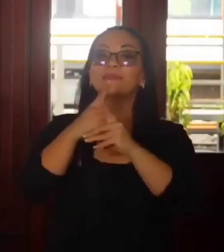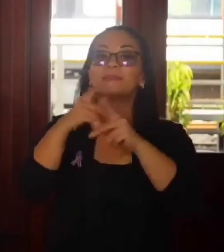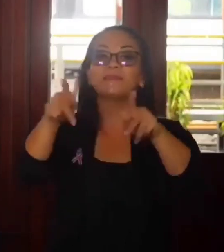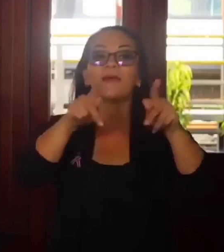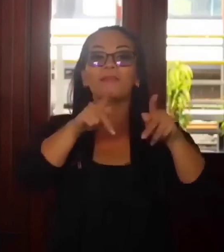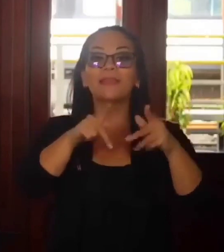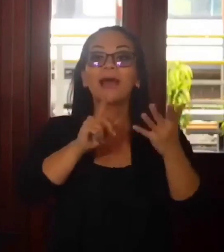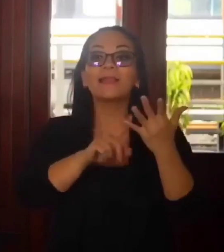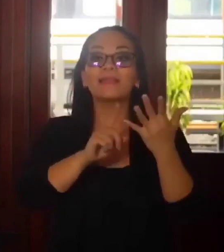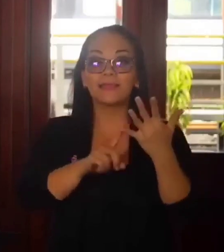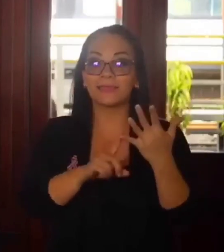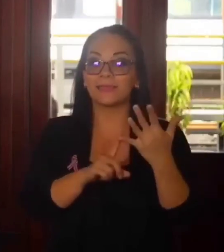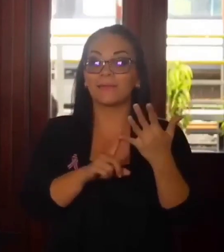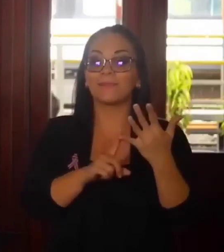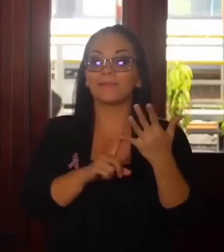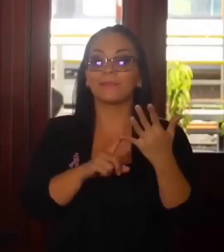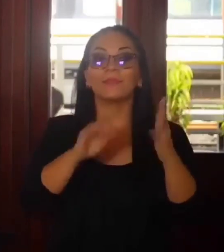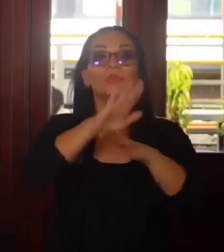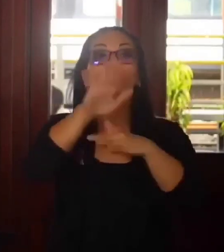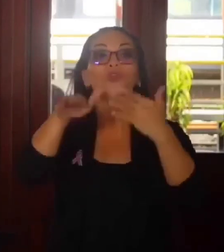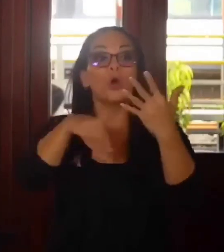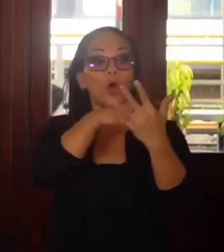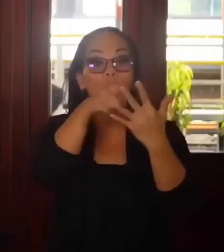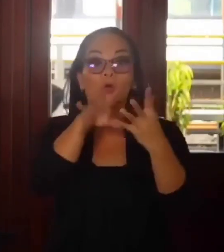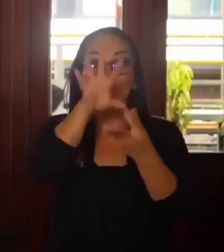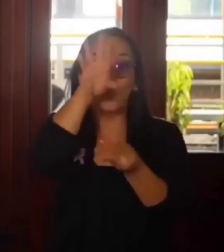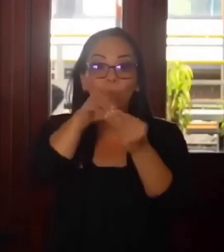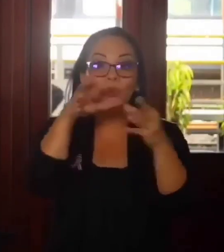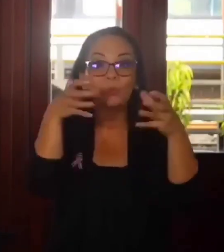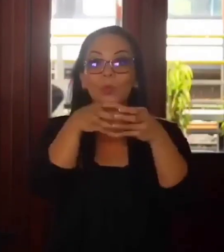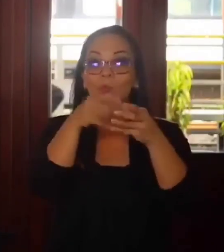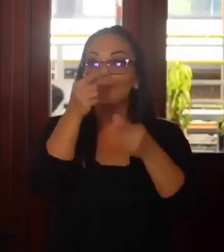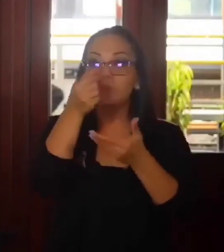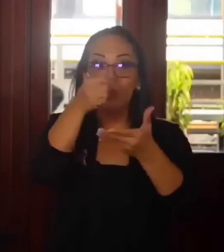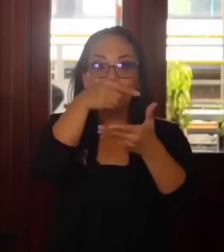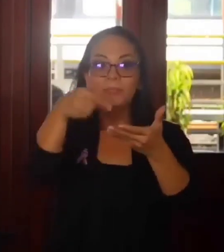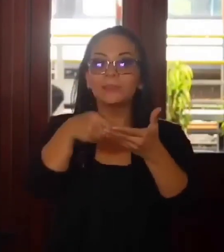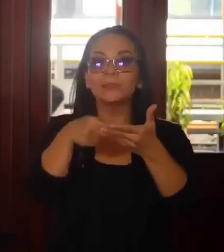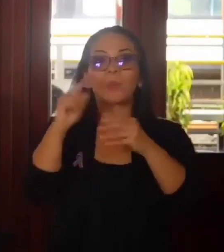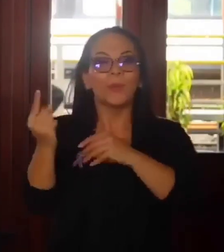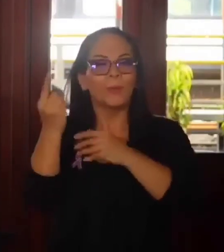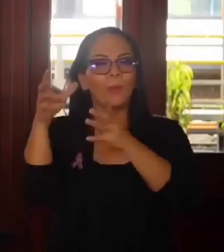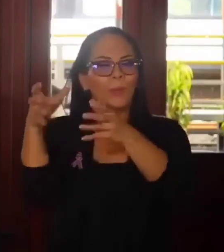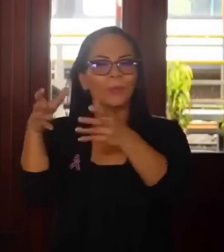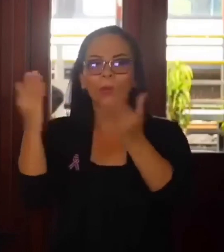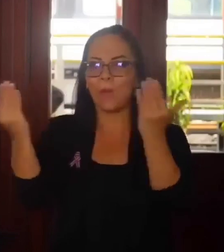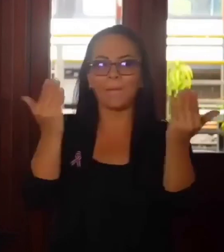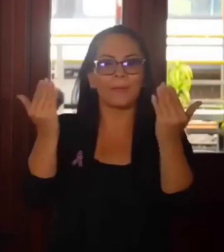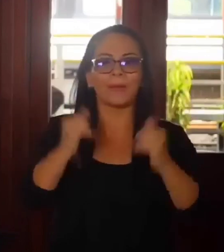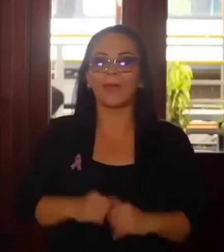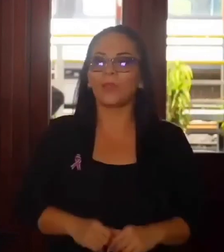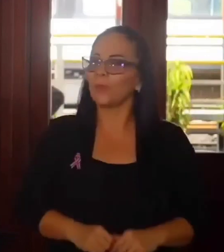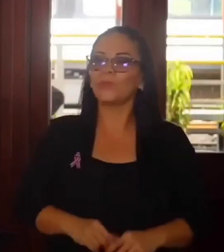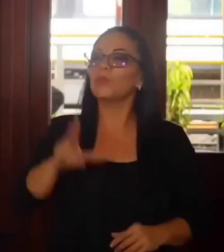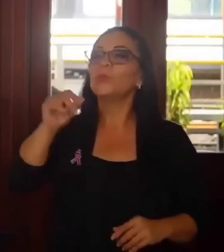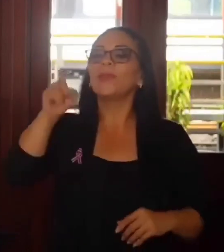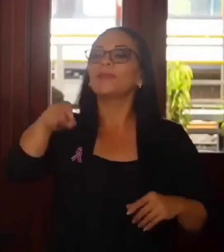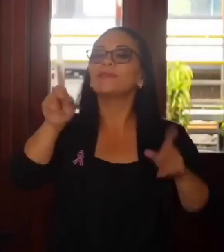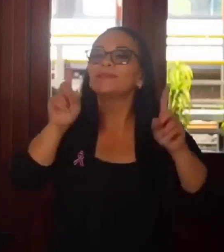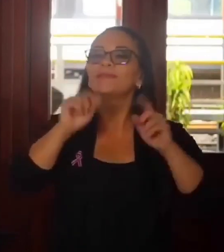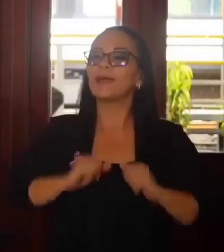Habitantes, todos juntos, compatriotas. No era necesario